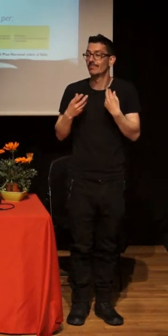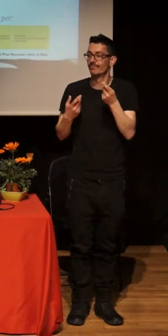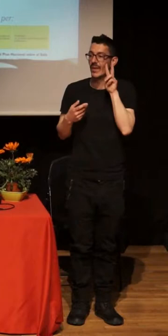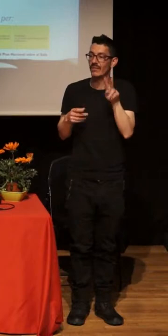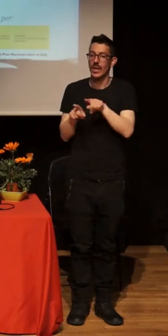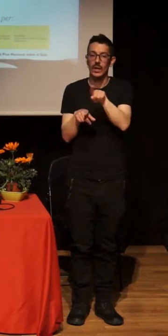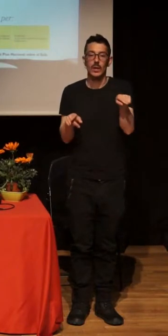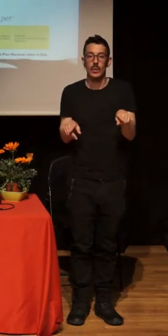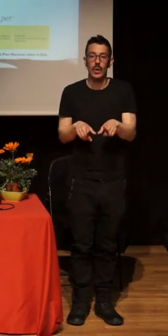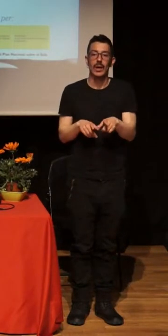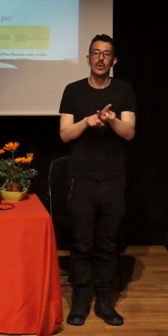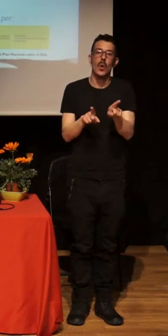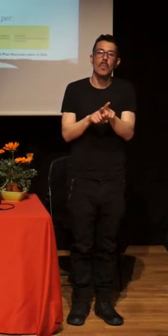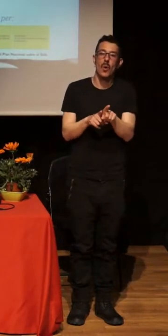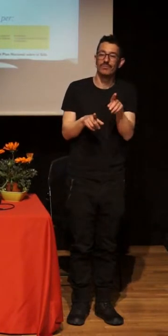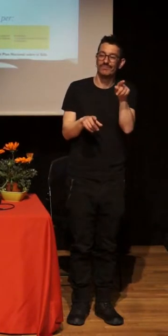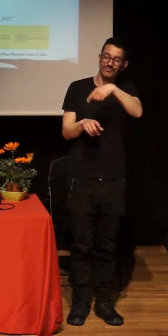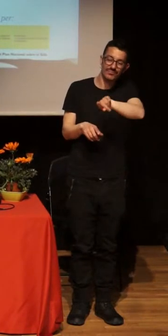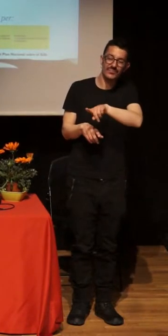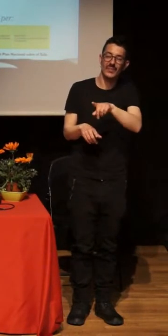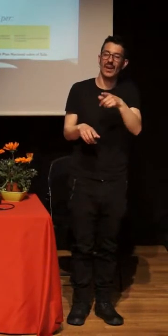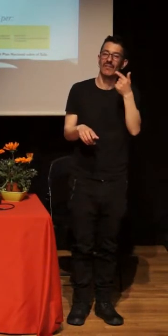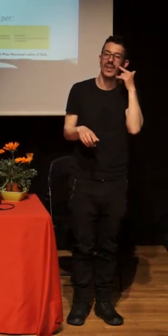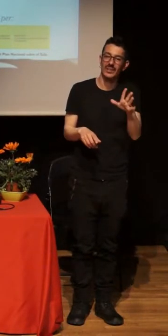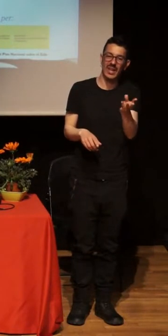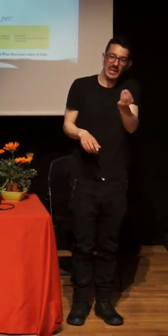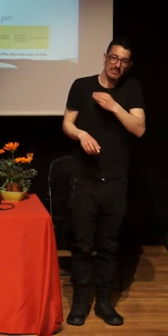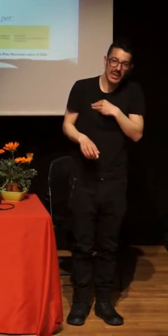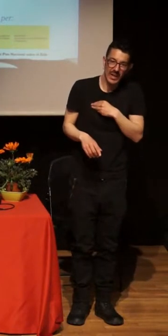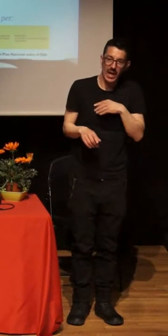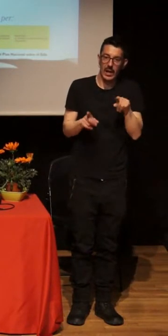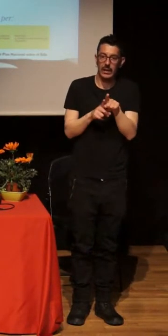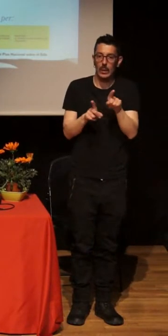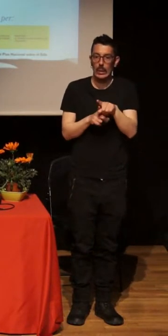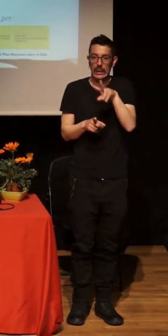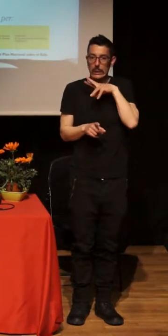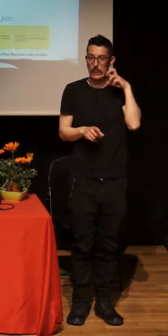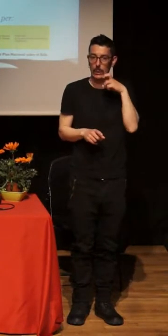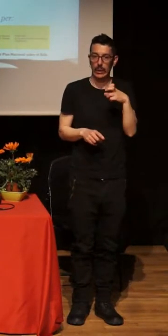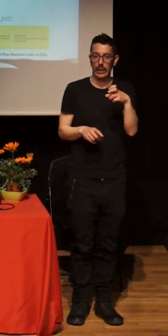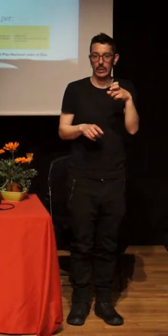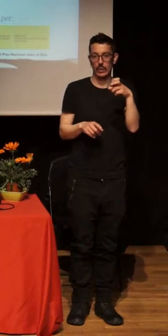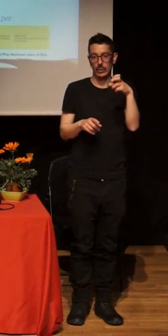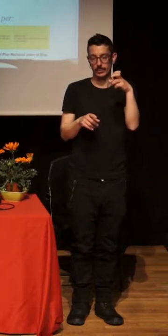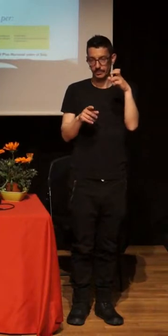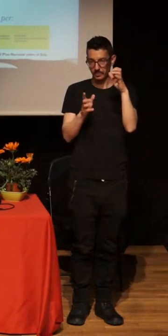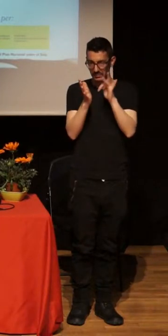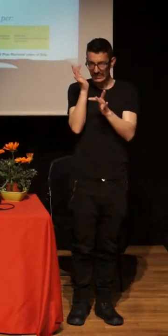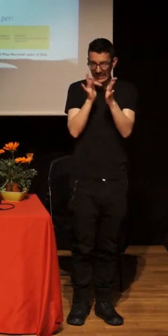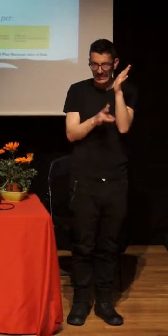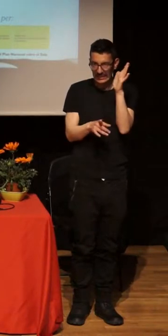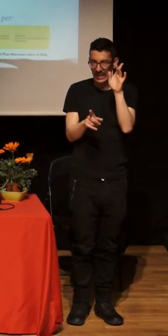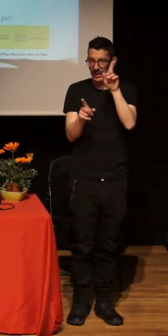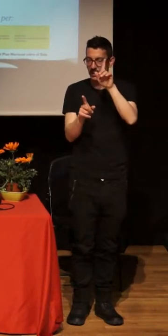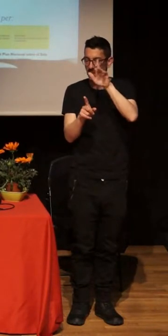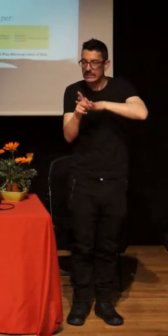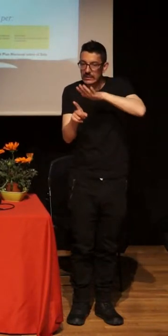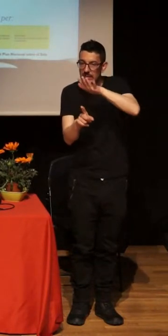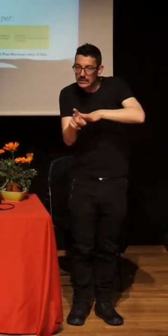judeocristiana o bien directamente de culpabilidad. Y ante la respuesta estigmatizadora a lo que en aquel momento